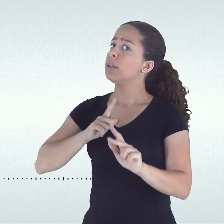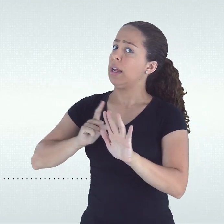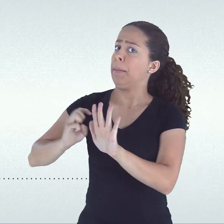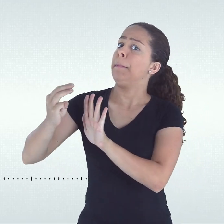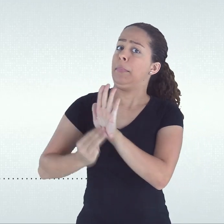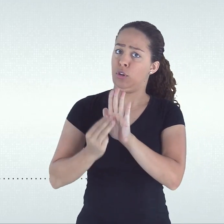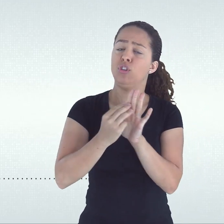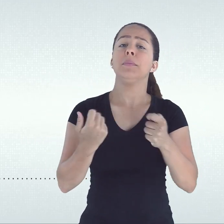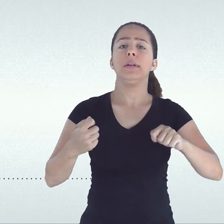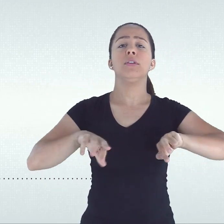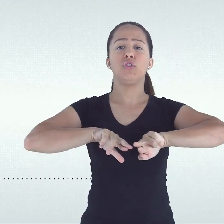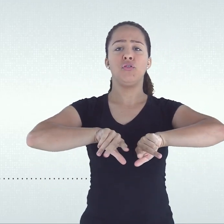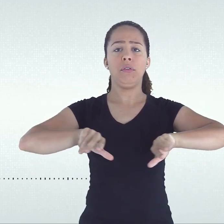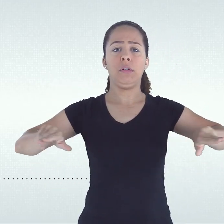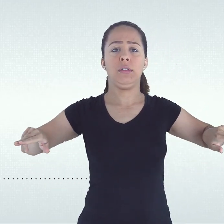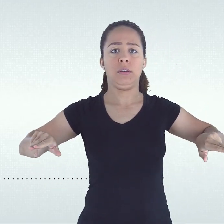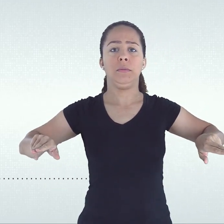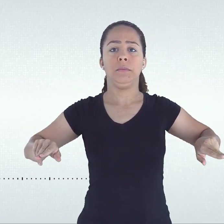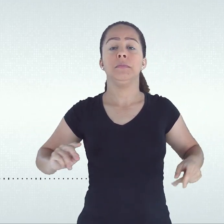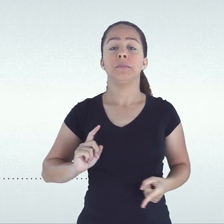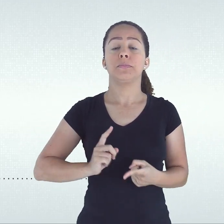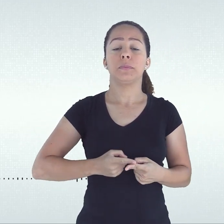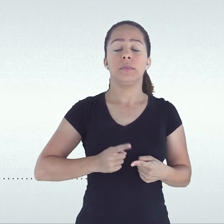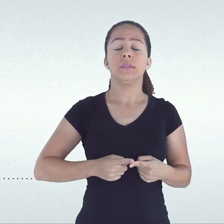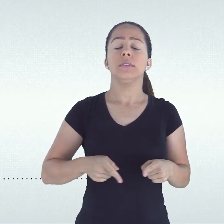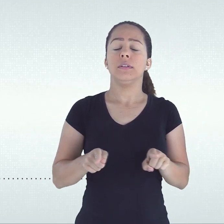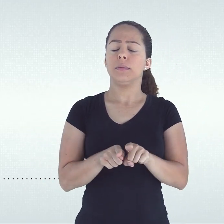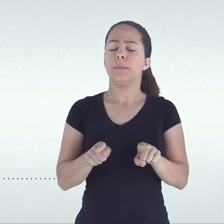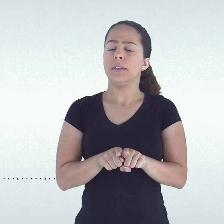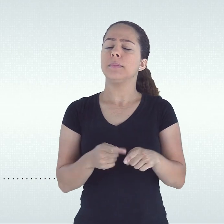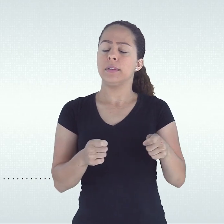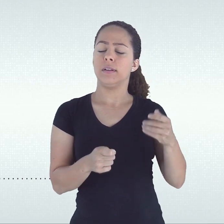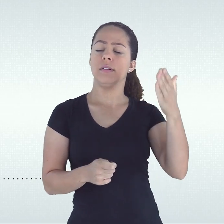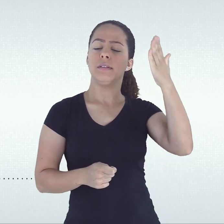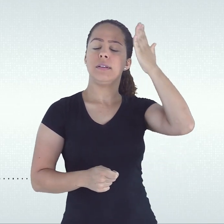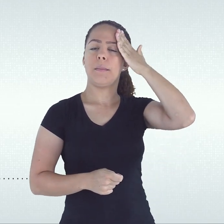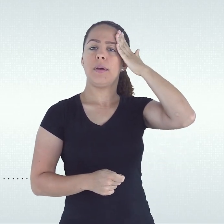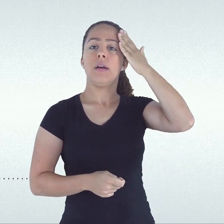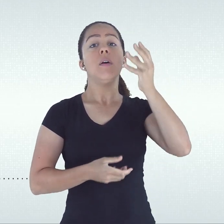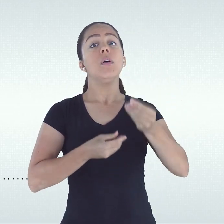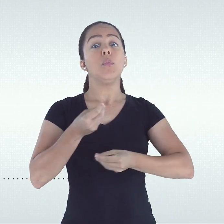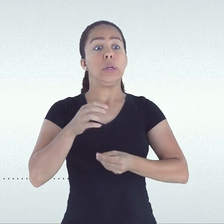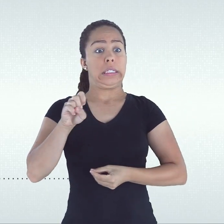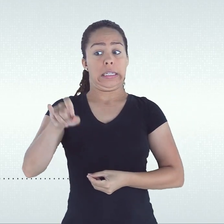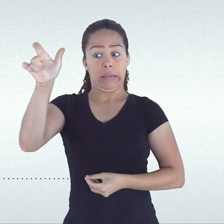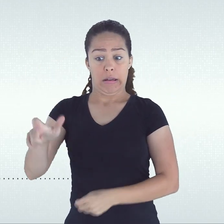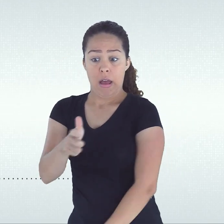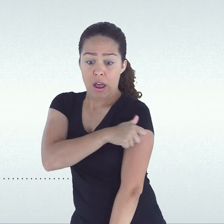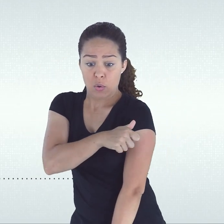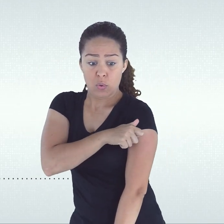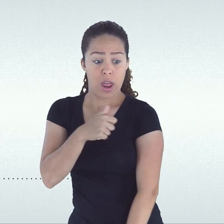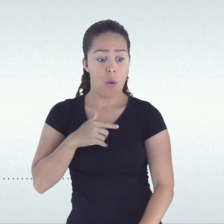para os casos em que o estudante comprove a impossibilidade de frequência escolar.